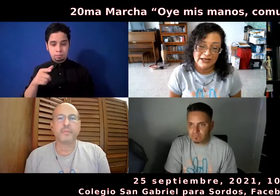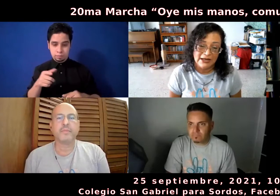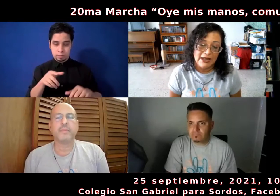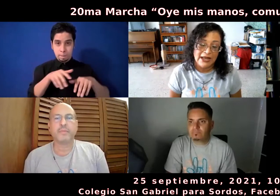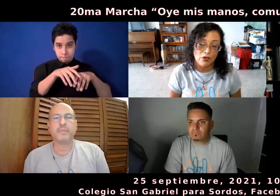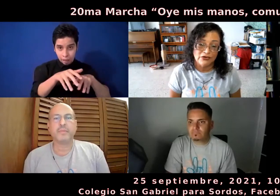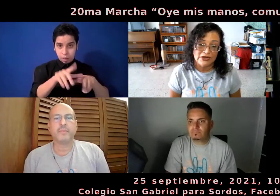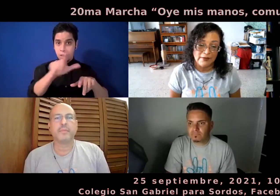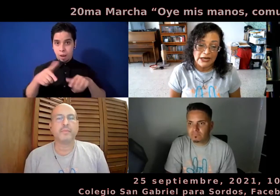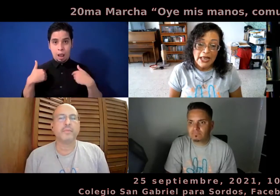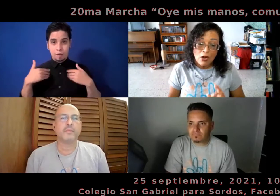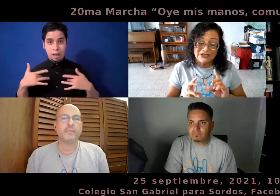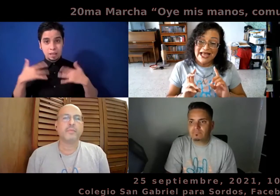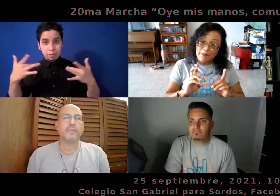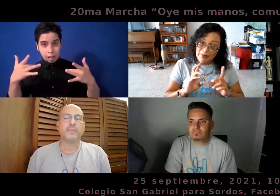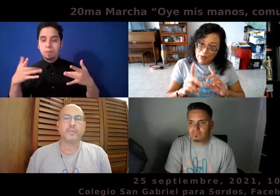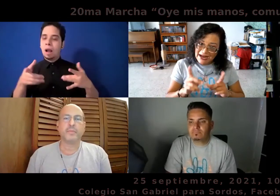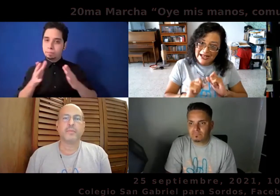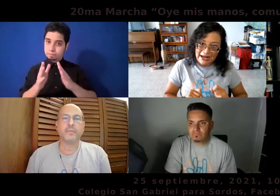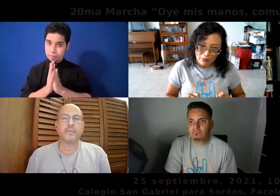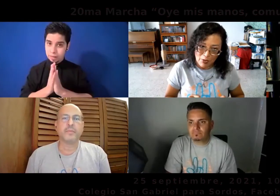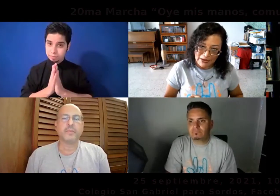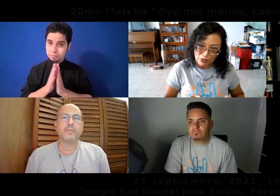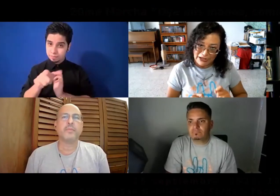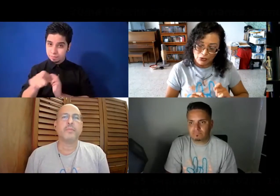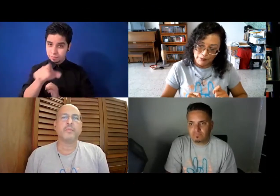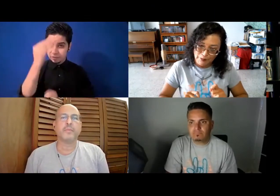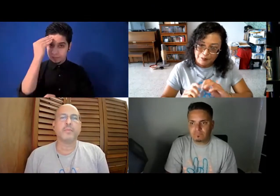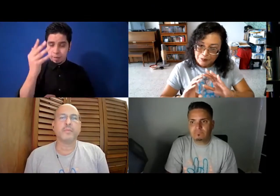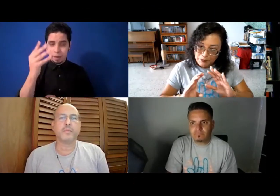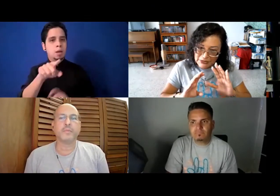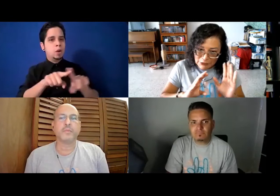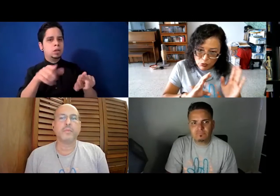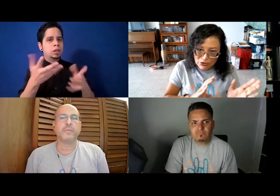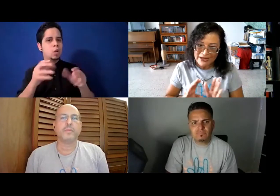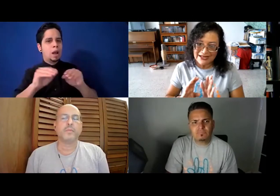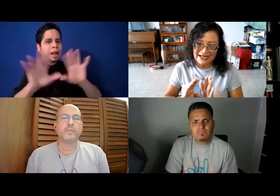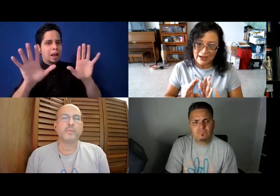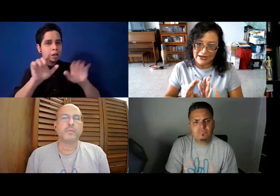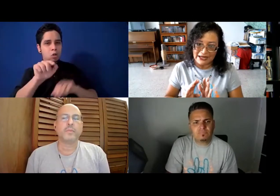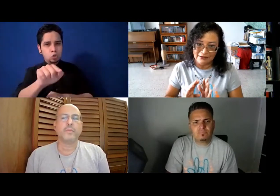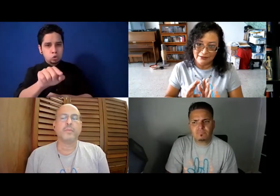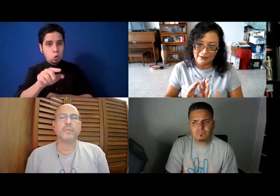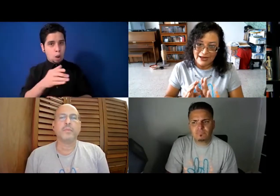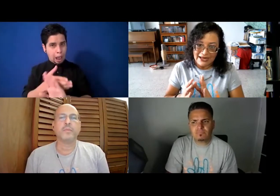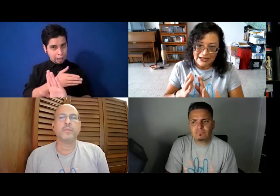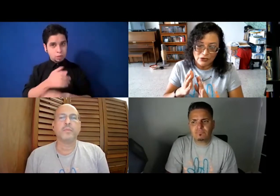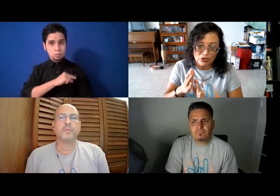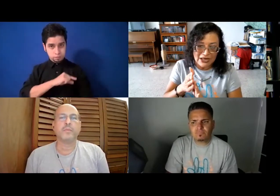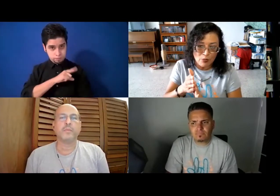hacer en el Colegio San Gabriel. O sea, vamos a aclarar un momento, Eugenio. Tú estuviste en San Gabriel y entonces en un